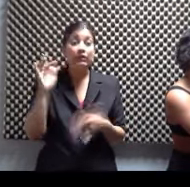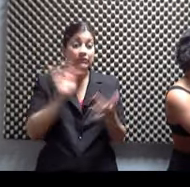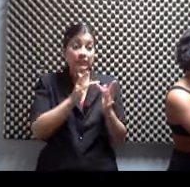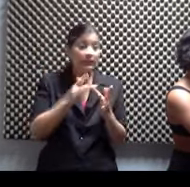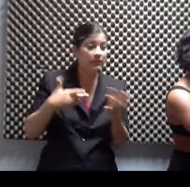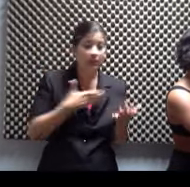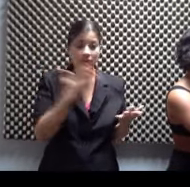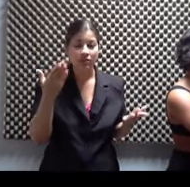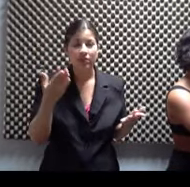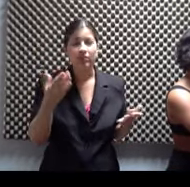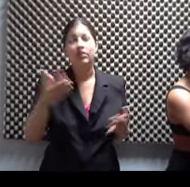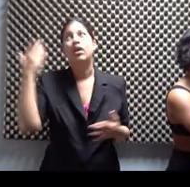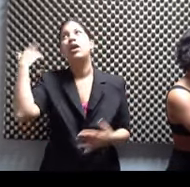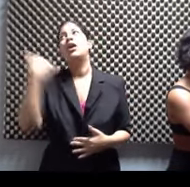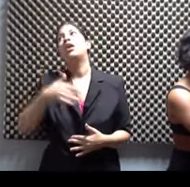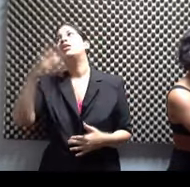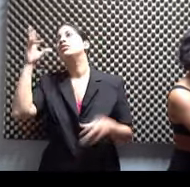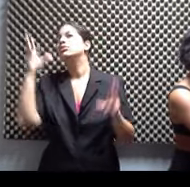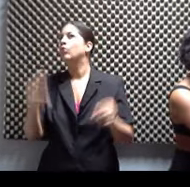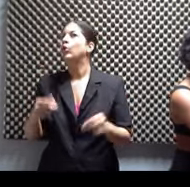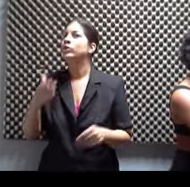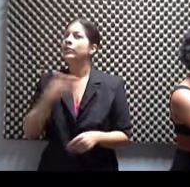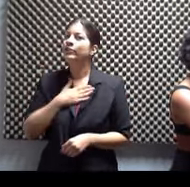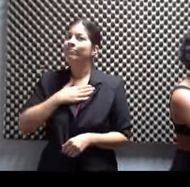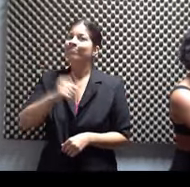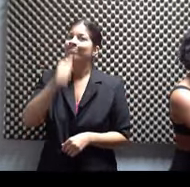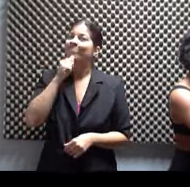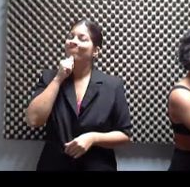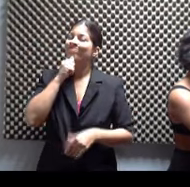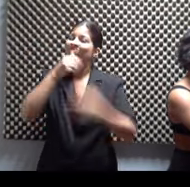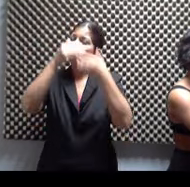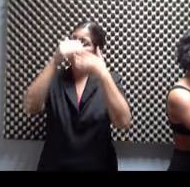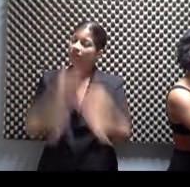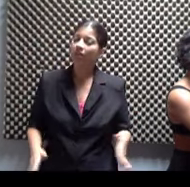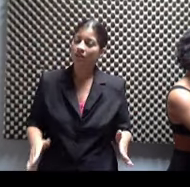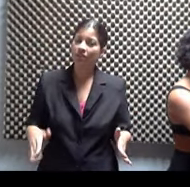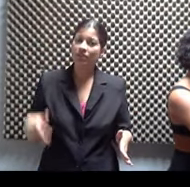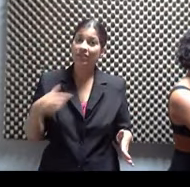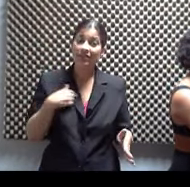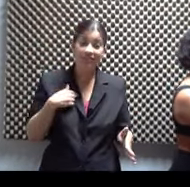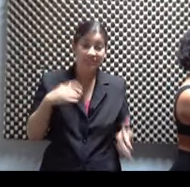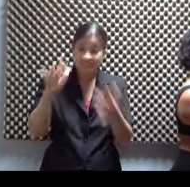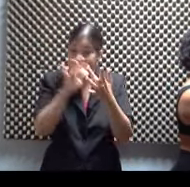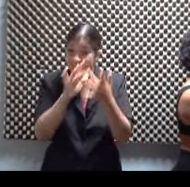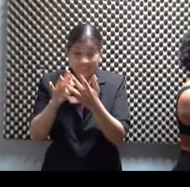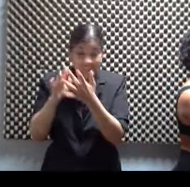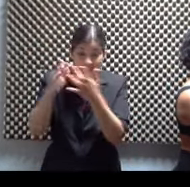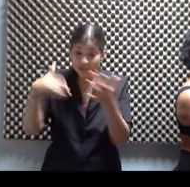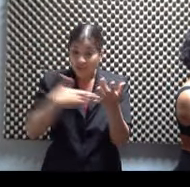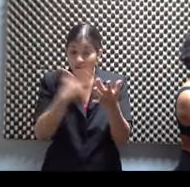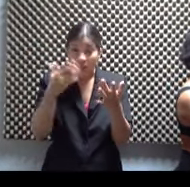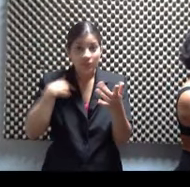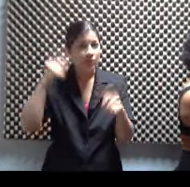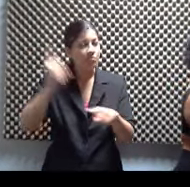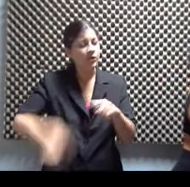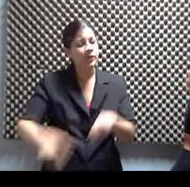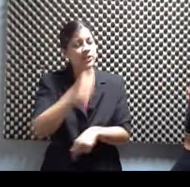Ah, no, no, no, yo voy a perder la tablet. No hay manera de surfear en el internet si no tengo Wi-Fi. Voy a perder la tablet.